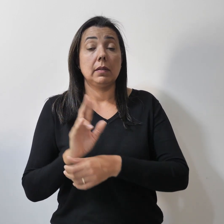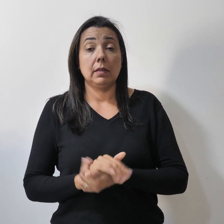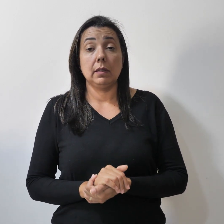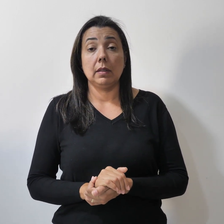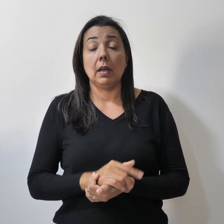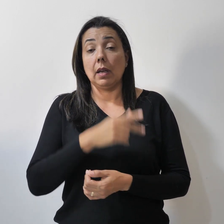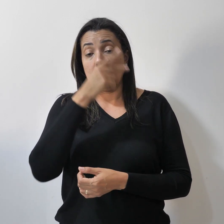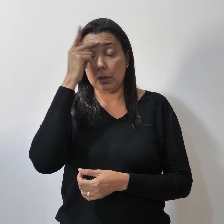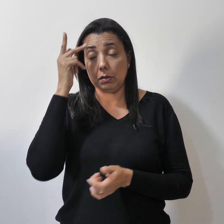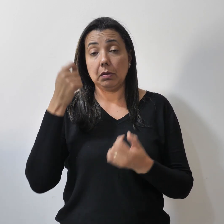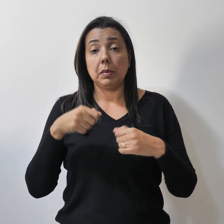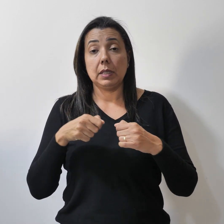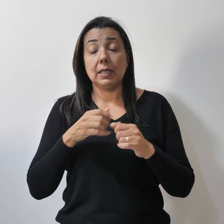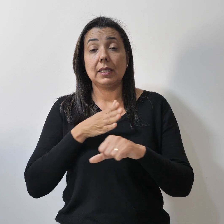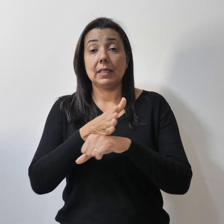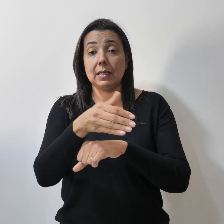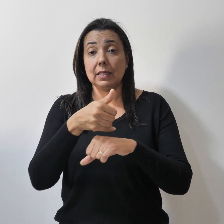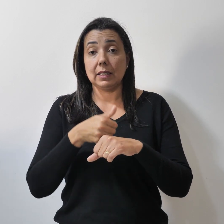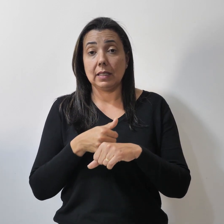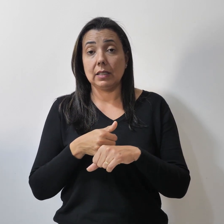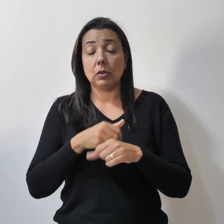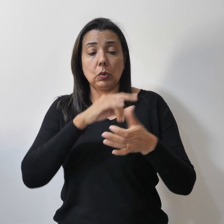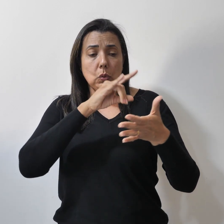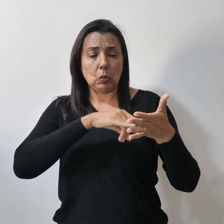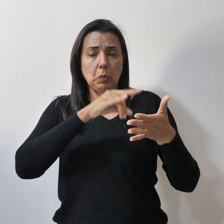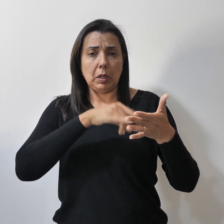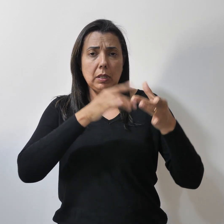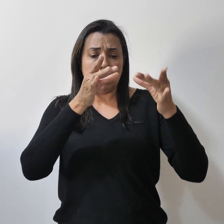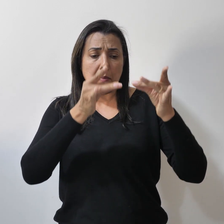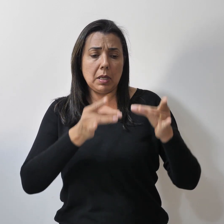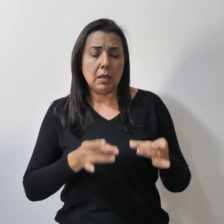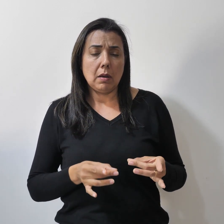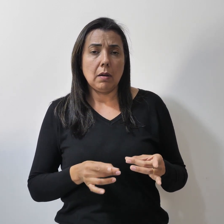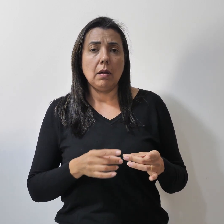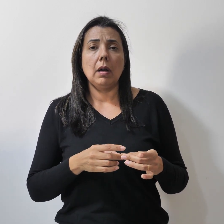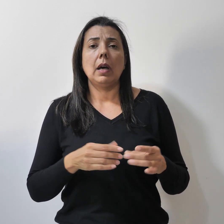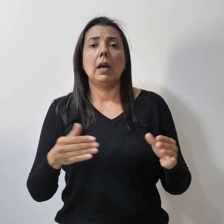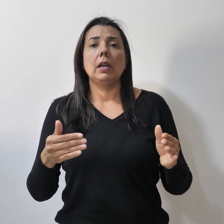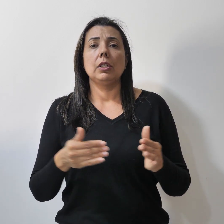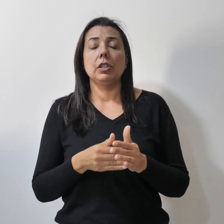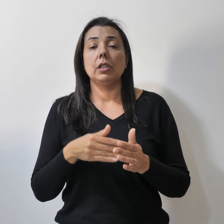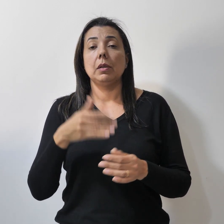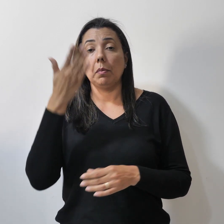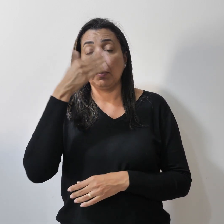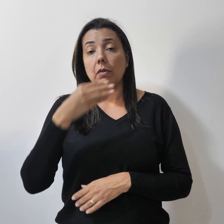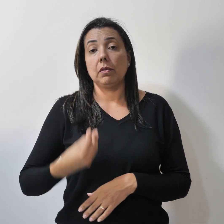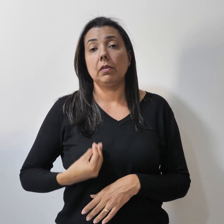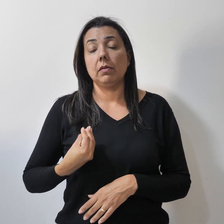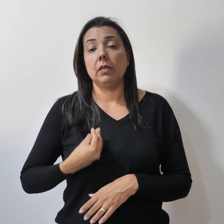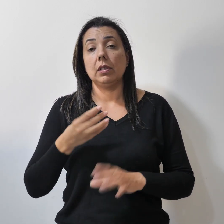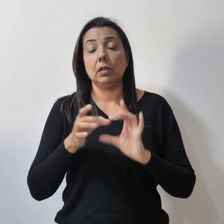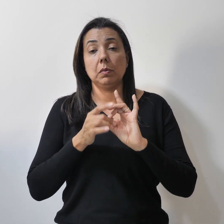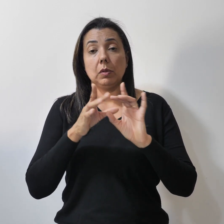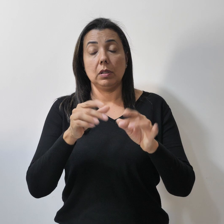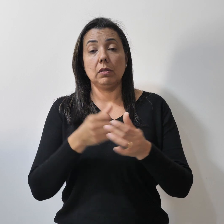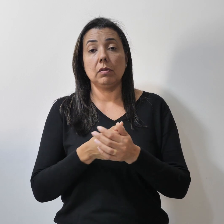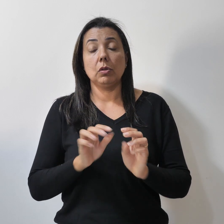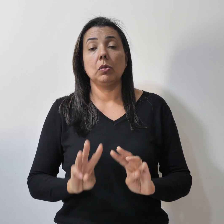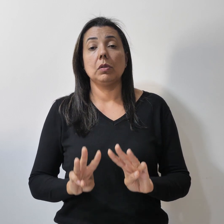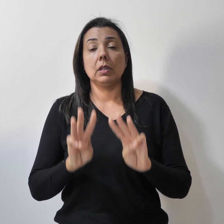pessoa deve acessar o formulário específico de atestado de vida disponível no site do IPREV.